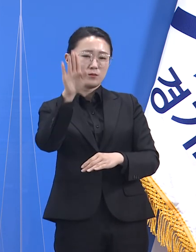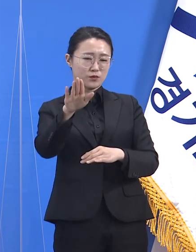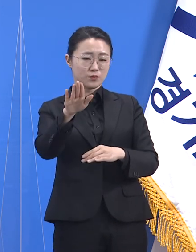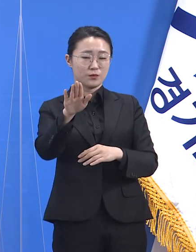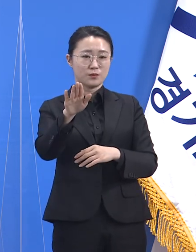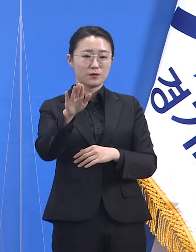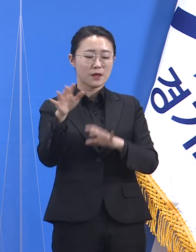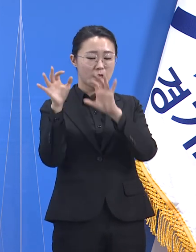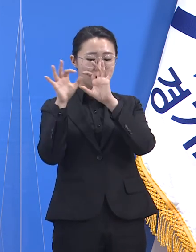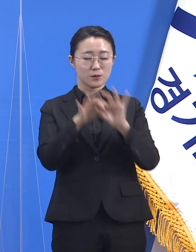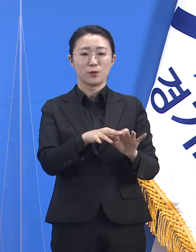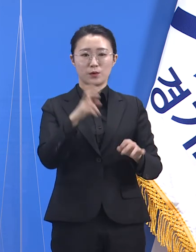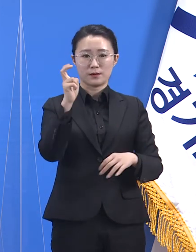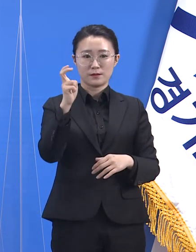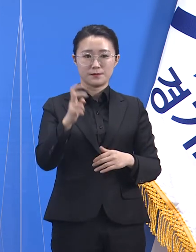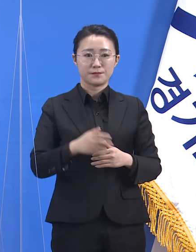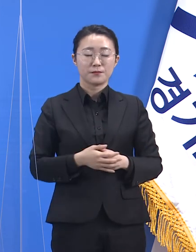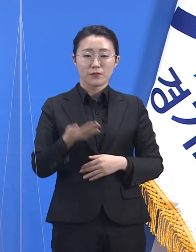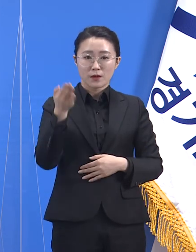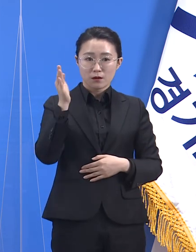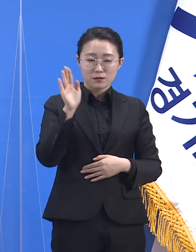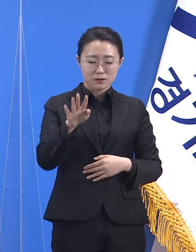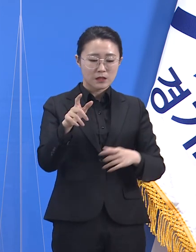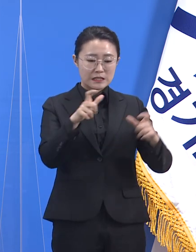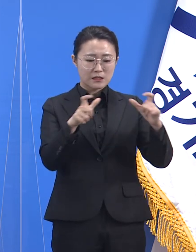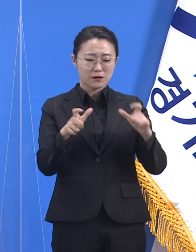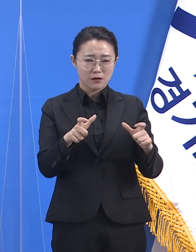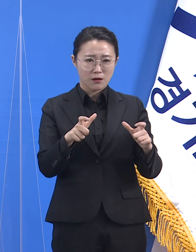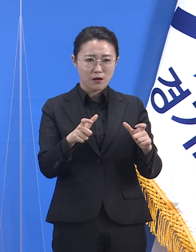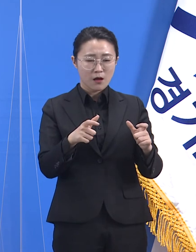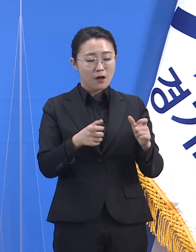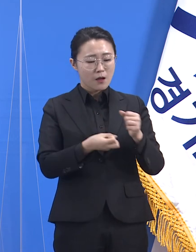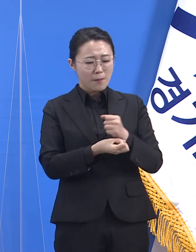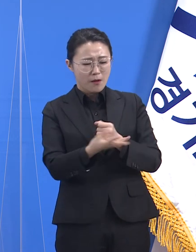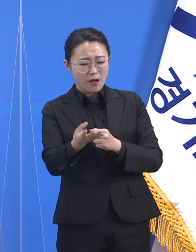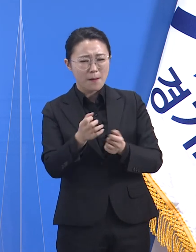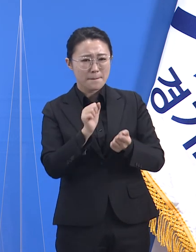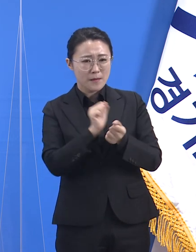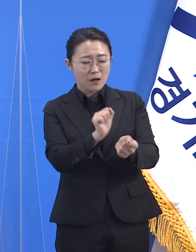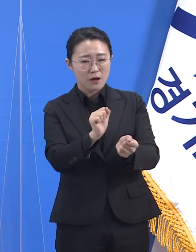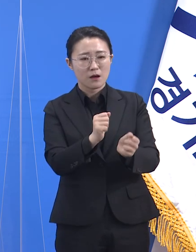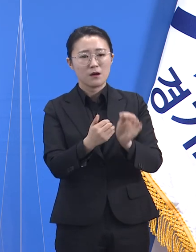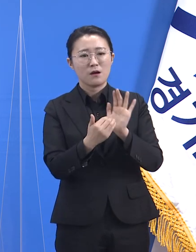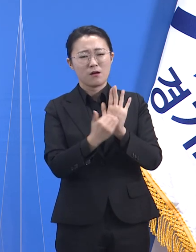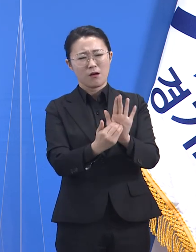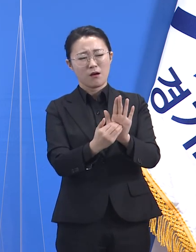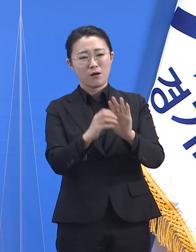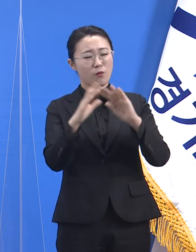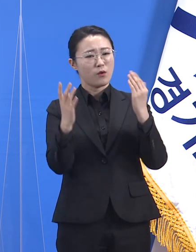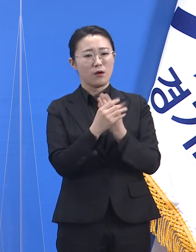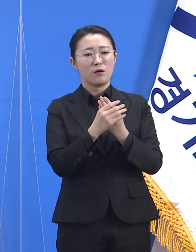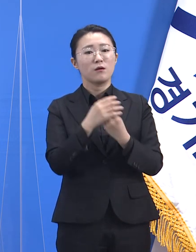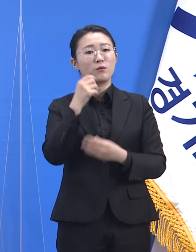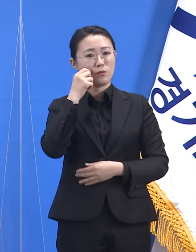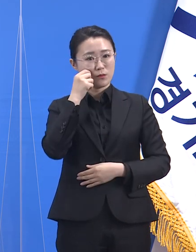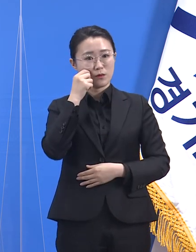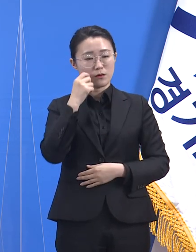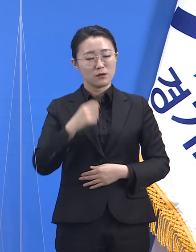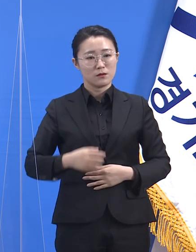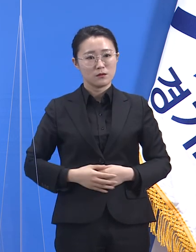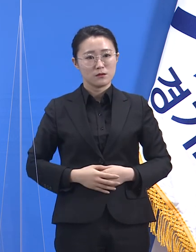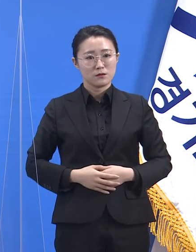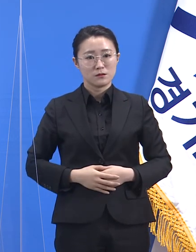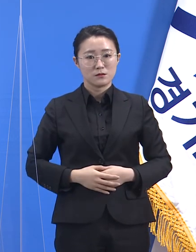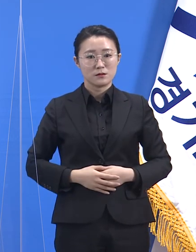검사로 해당 영역의 감염 발생을 완벽히 통제할 수는 없습니다. 대규모 선제검사에서